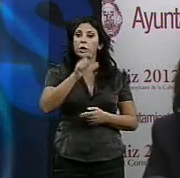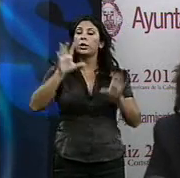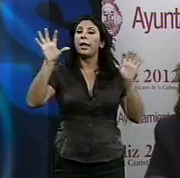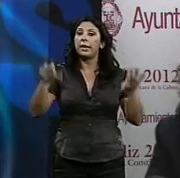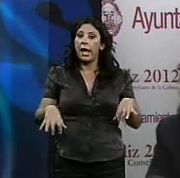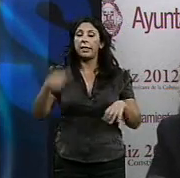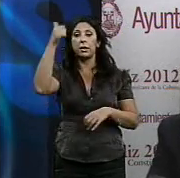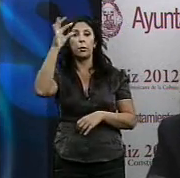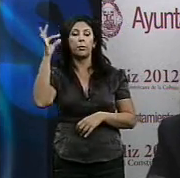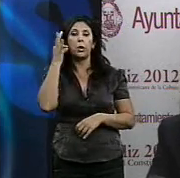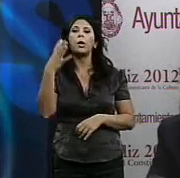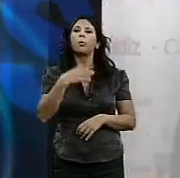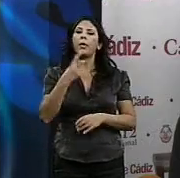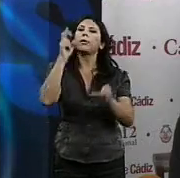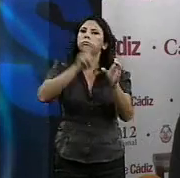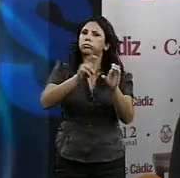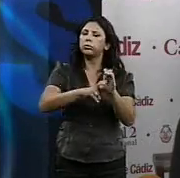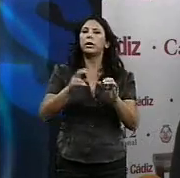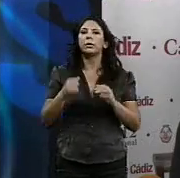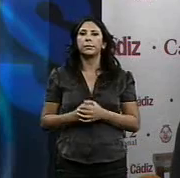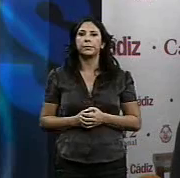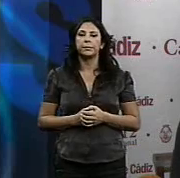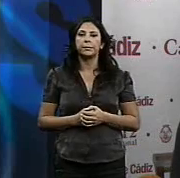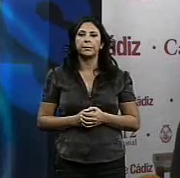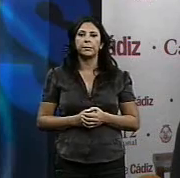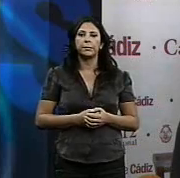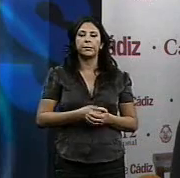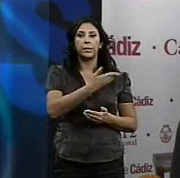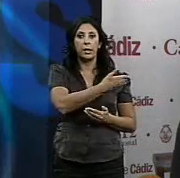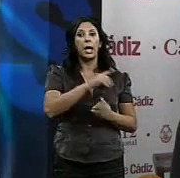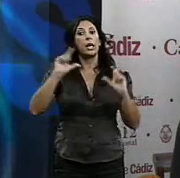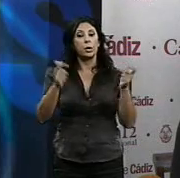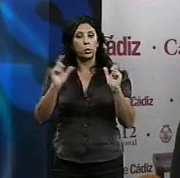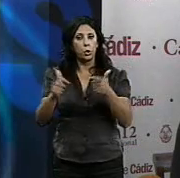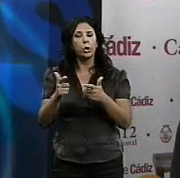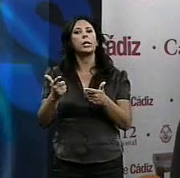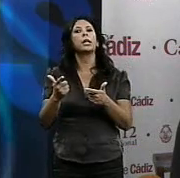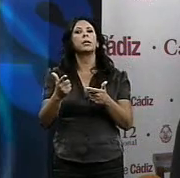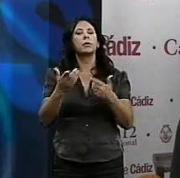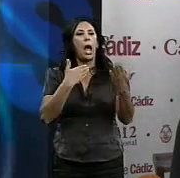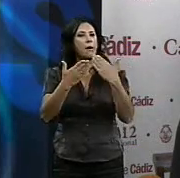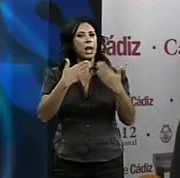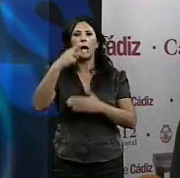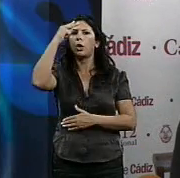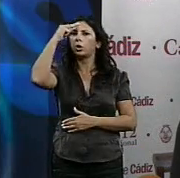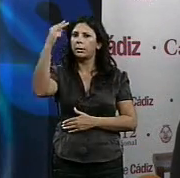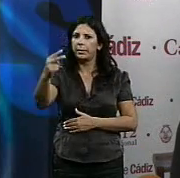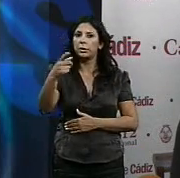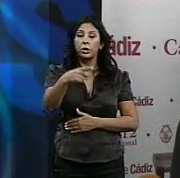puedan disfrutarlo. Unas reuniones que se están llevando con el mayor respeto que se han llevado y que al final eso ha hecho posible